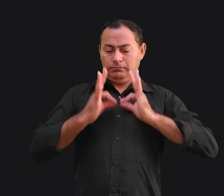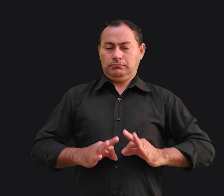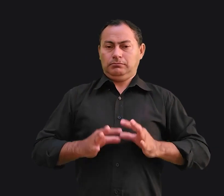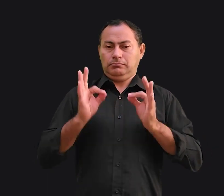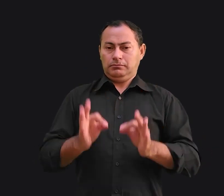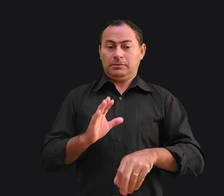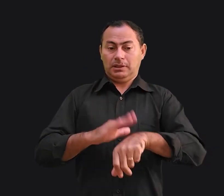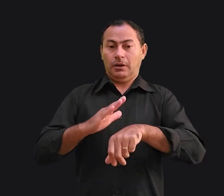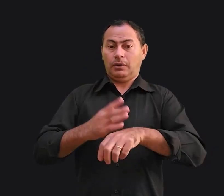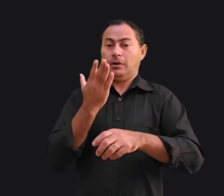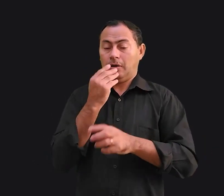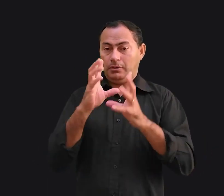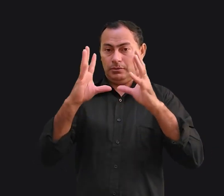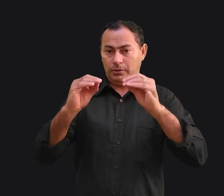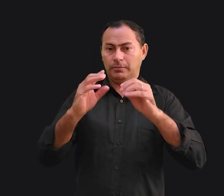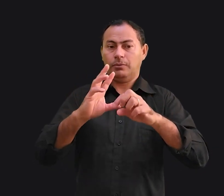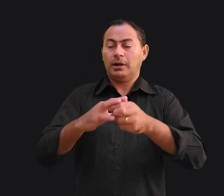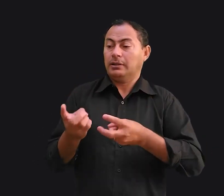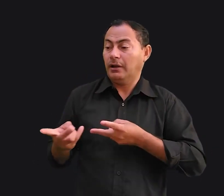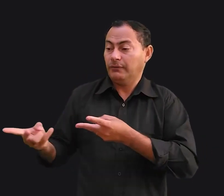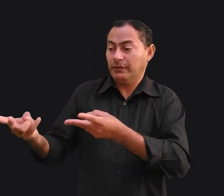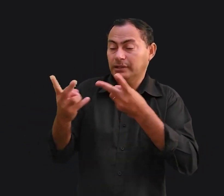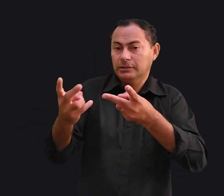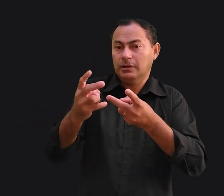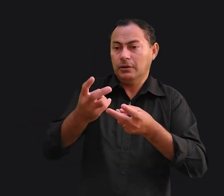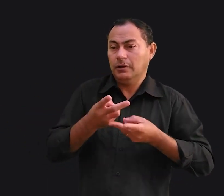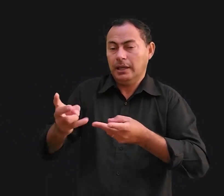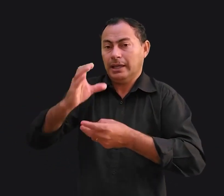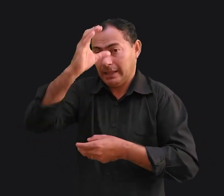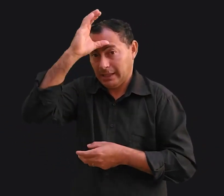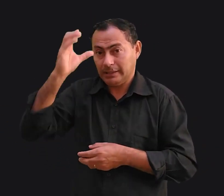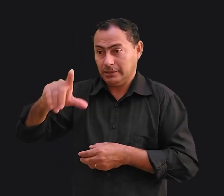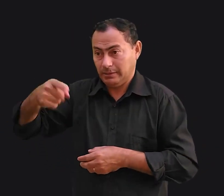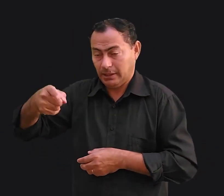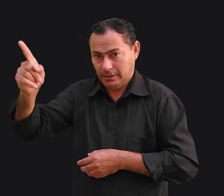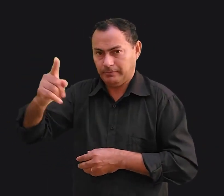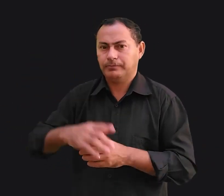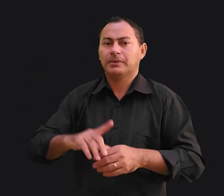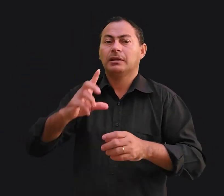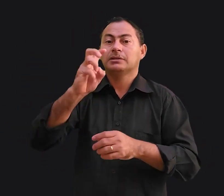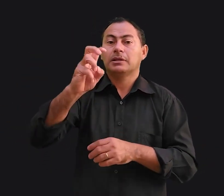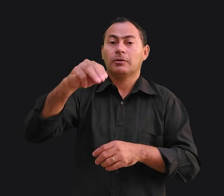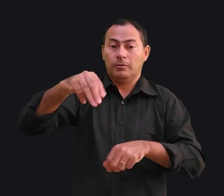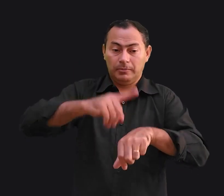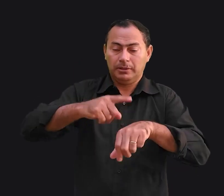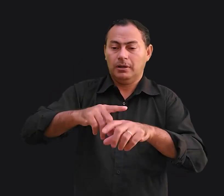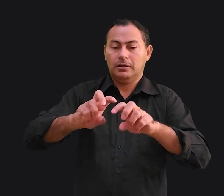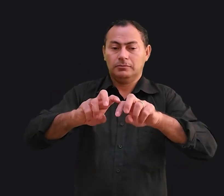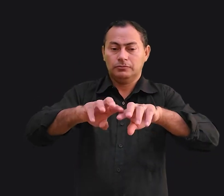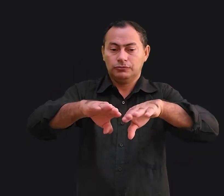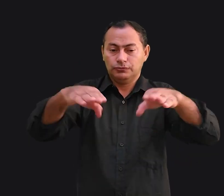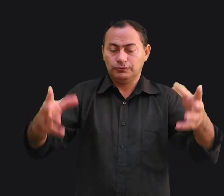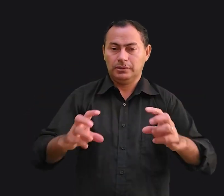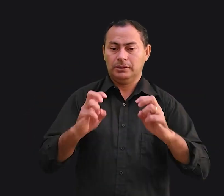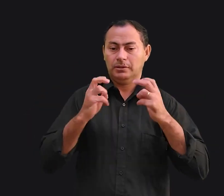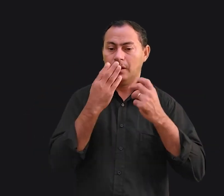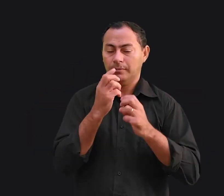vestido na hora do jantar por causa da visita ao cliente que faria seguir. Depois de cinco minutos, à mesa do jantar, a mulher disse.